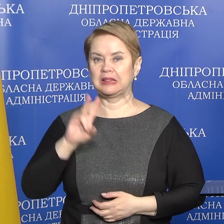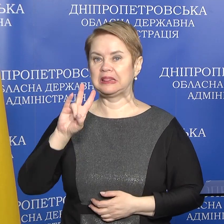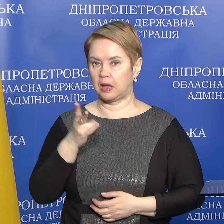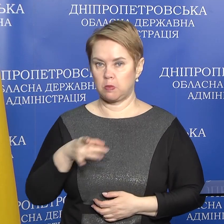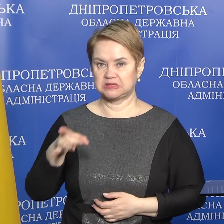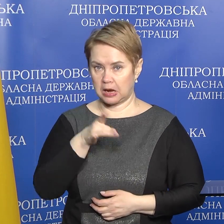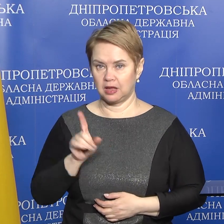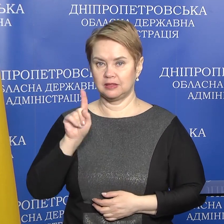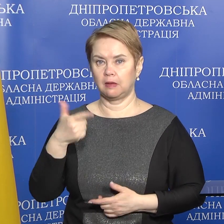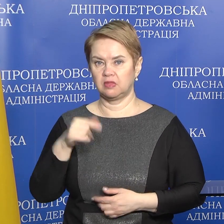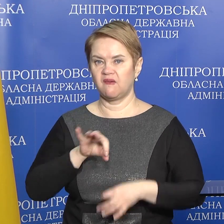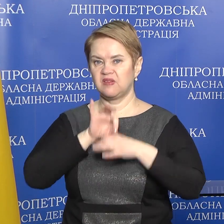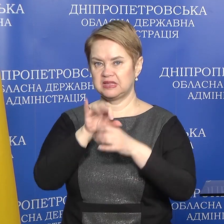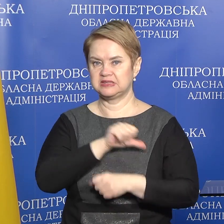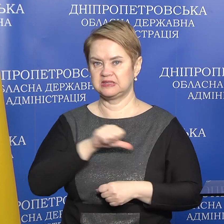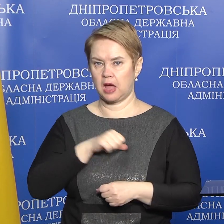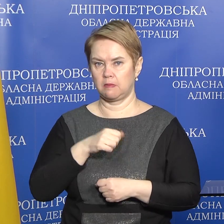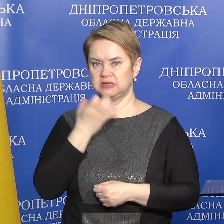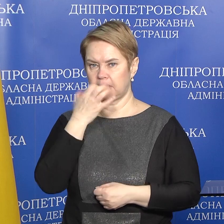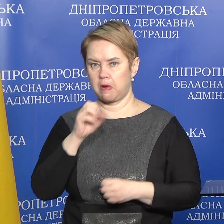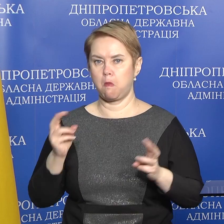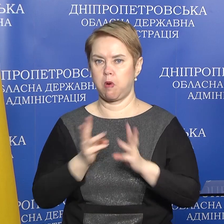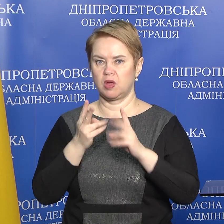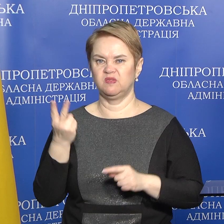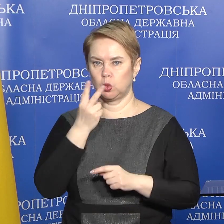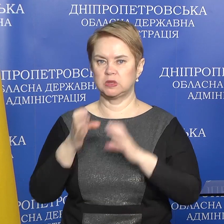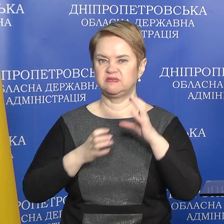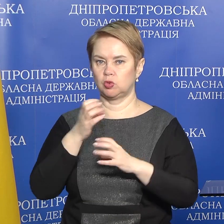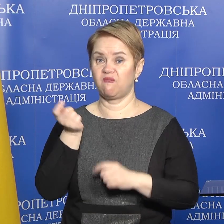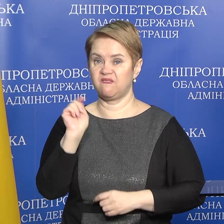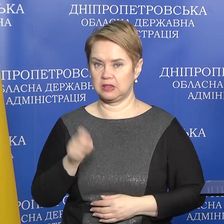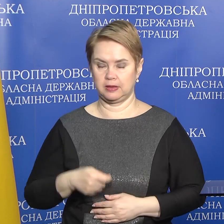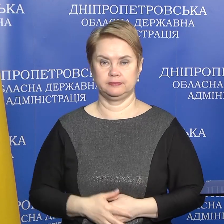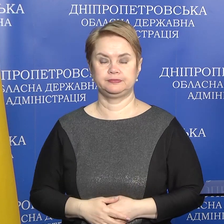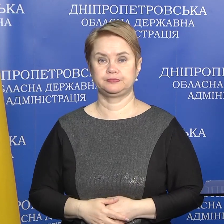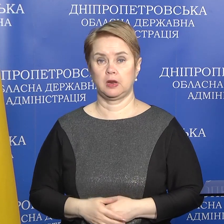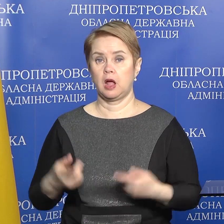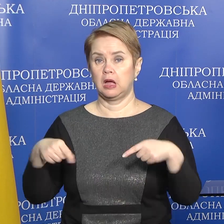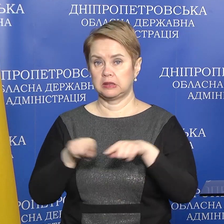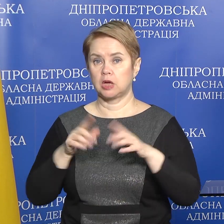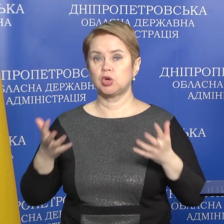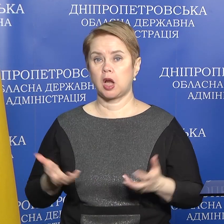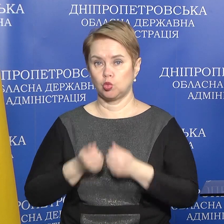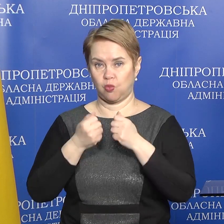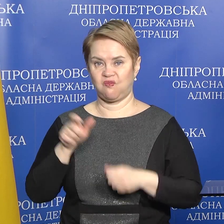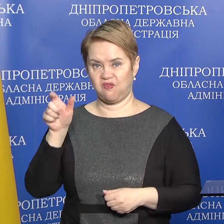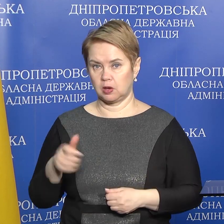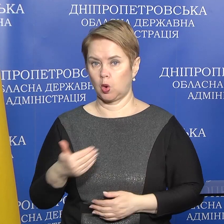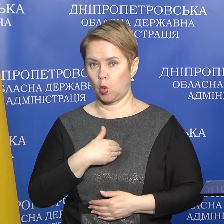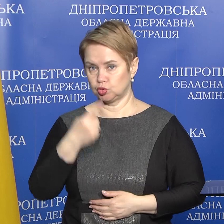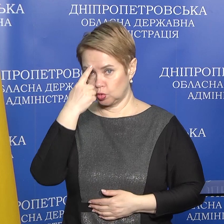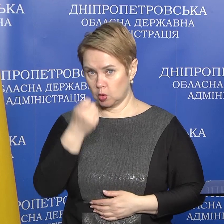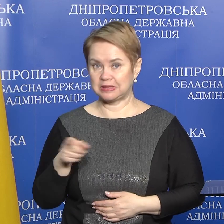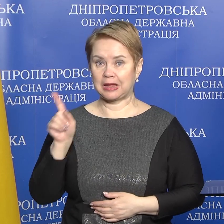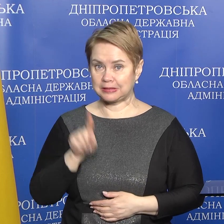Нікопольський район, там, де велися самі запеклі бої під час Другої світової війни. Також рятувальники хочуть